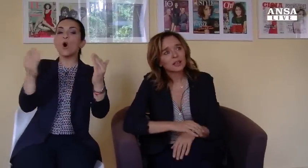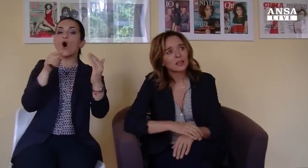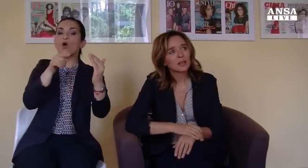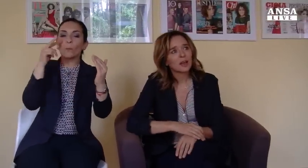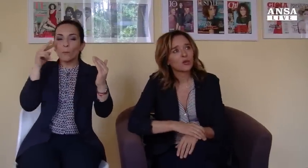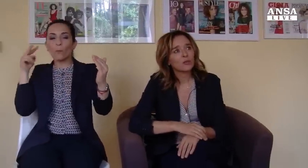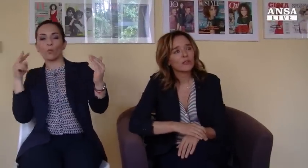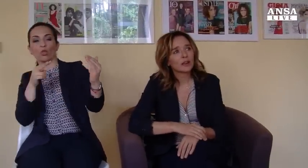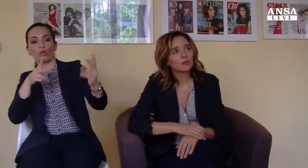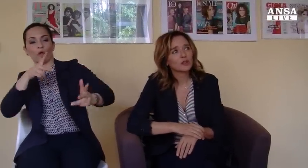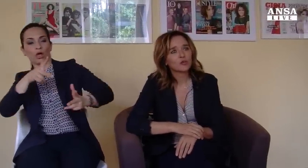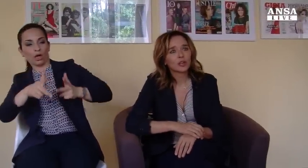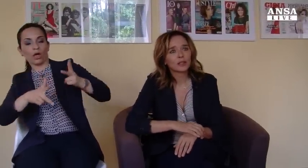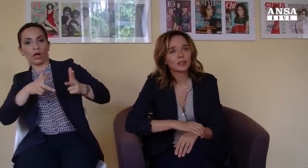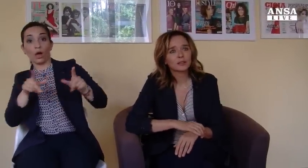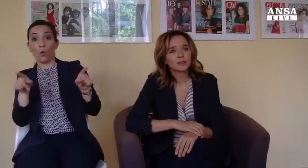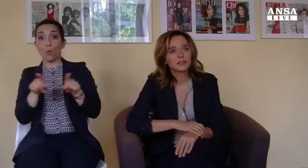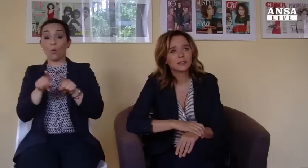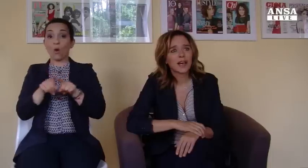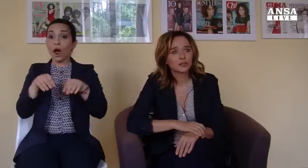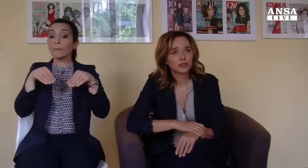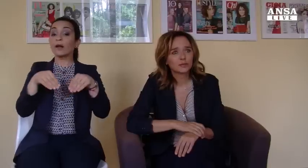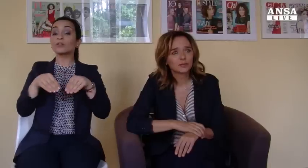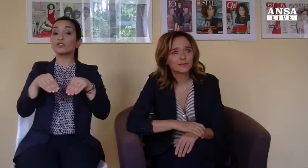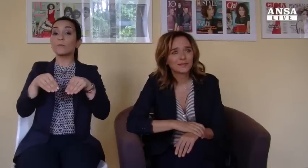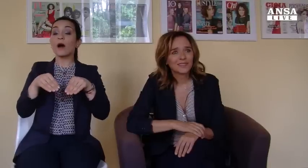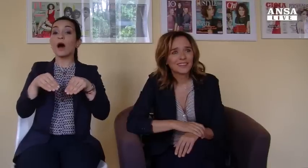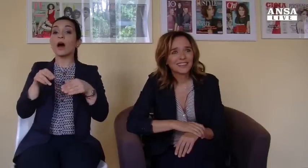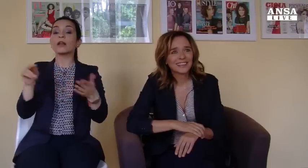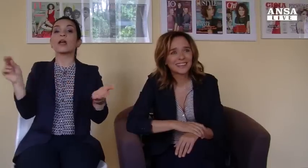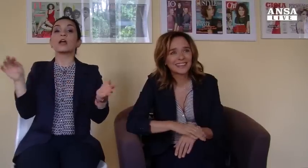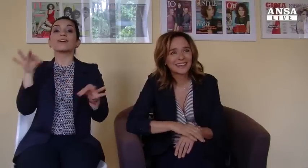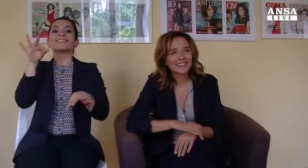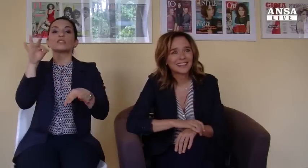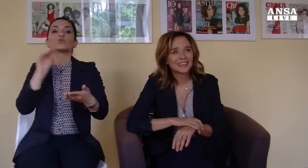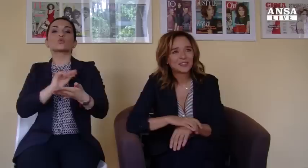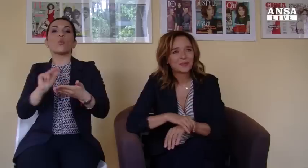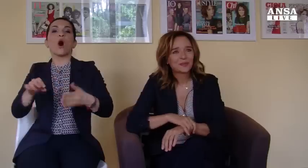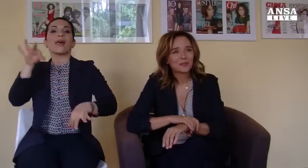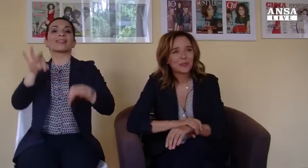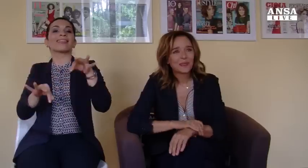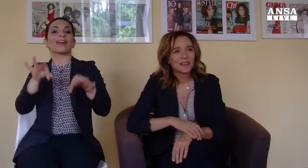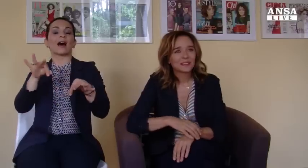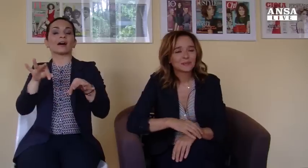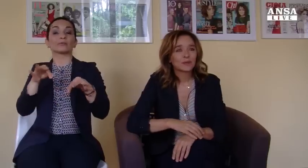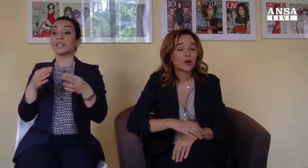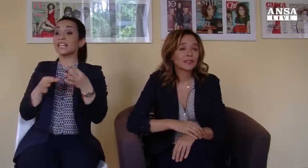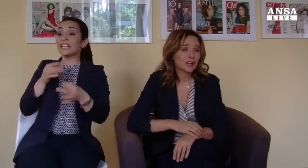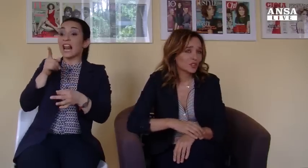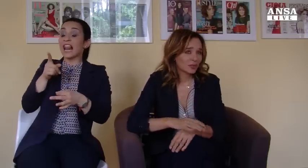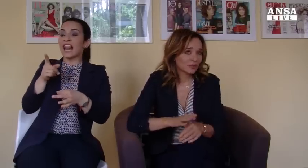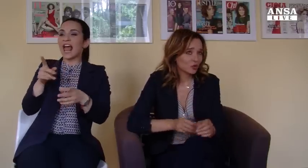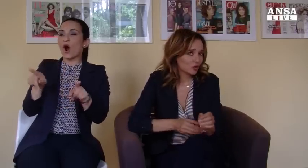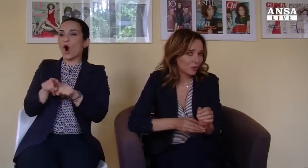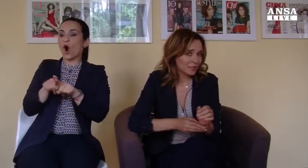è come fare una scuola di teatro. Quindi hai dovuto tornare a scuola in qualche modo? O